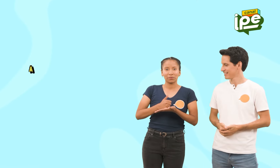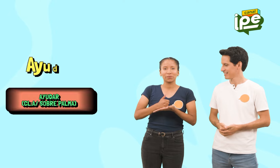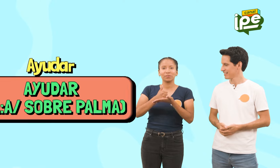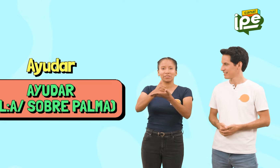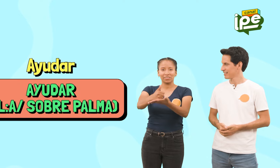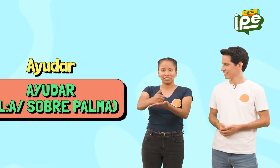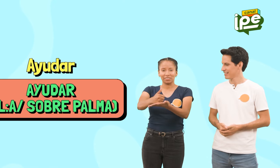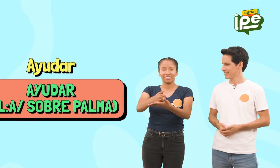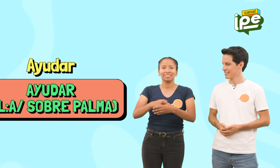¡Ayudar!